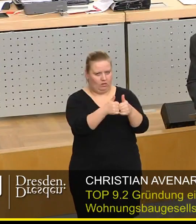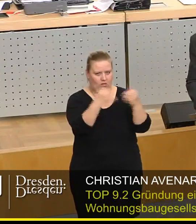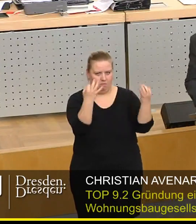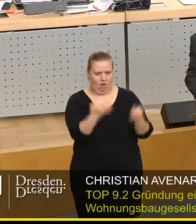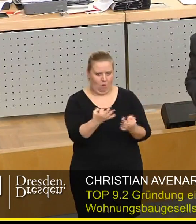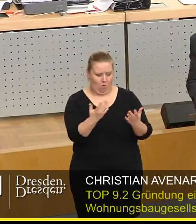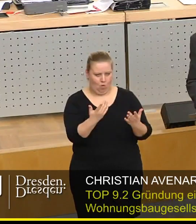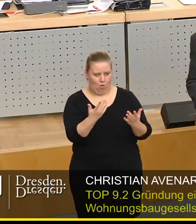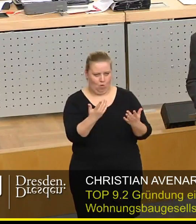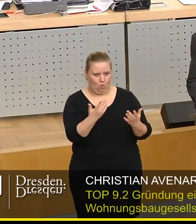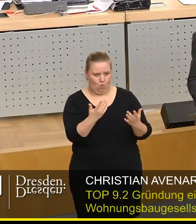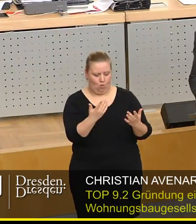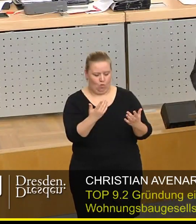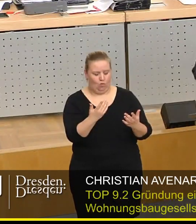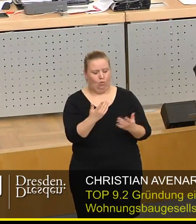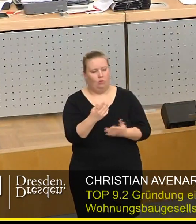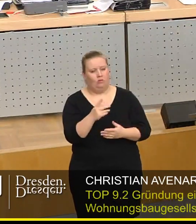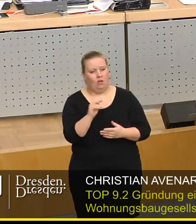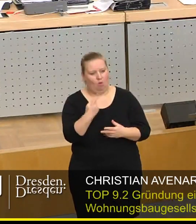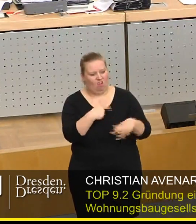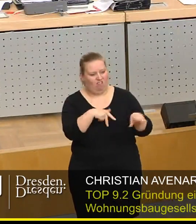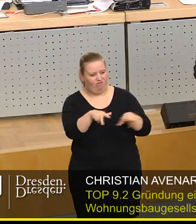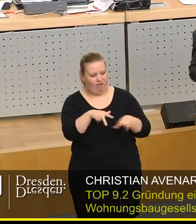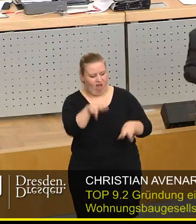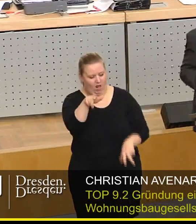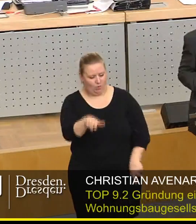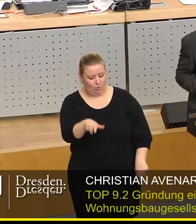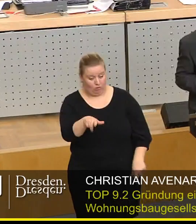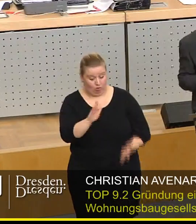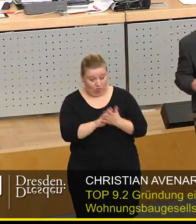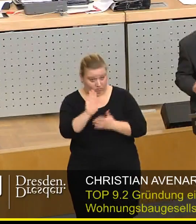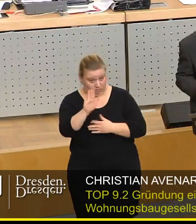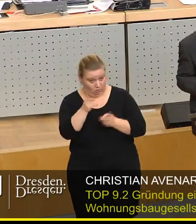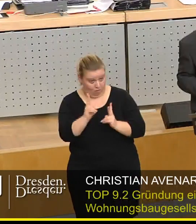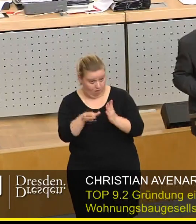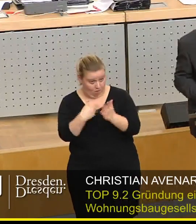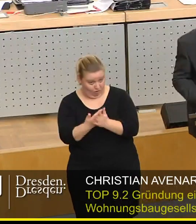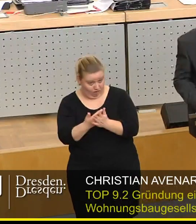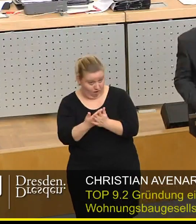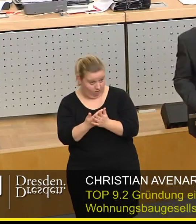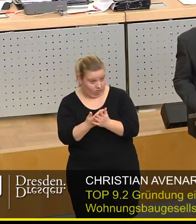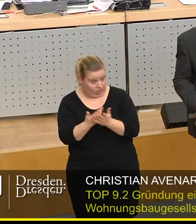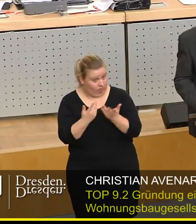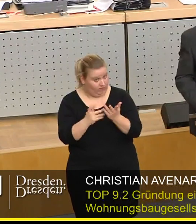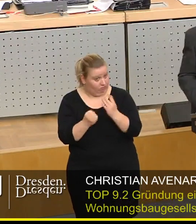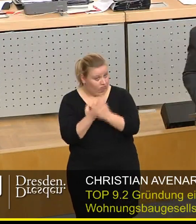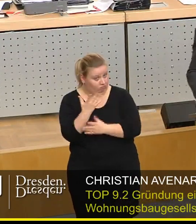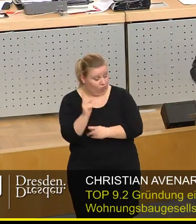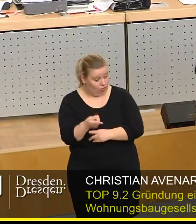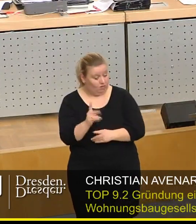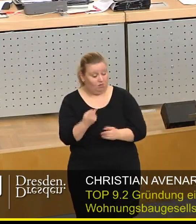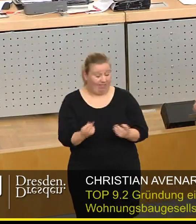Beauftragten bedarf, ein Verwaltungsmensch, der neben seinen ursprünglichen Aufgaben, die er ja erfüllen muss,